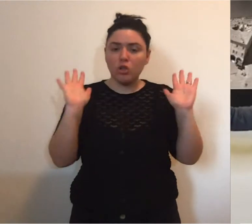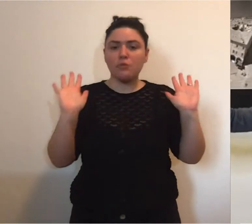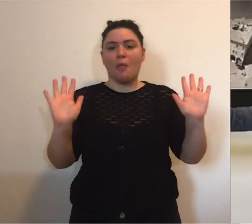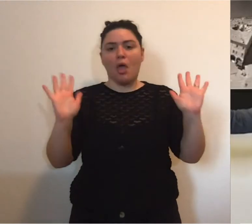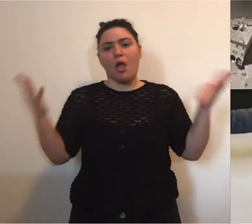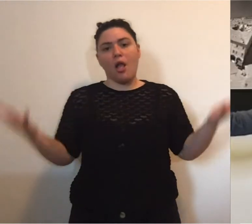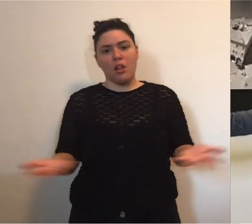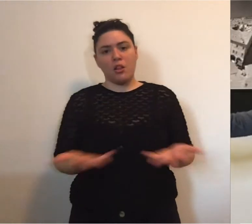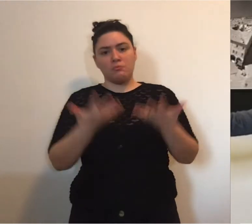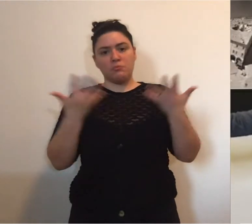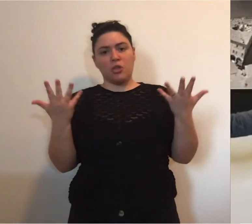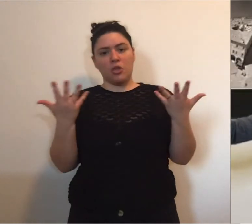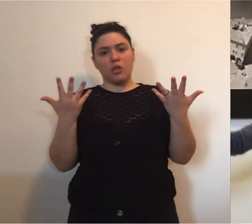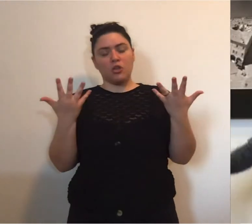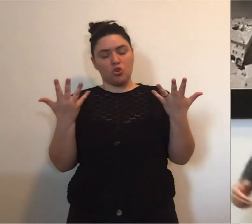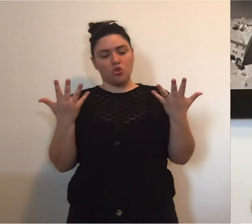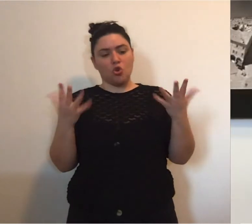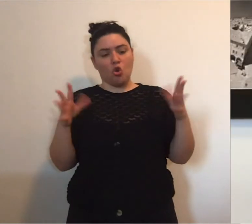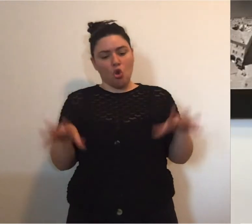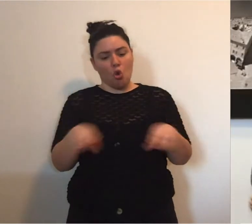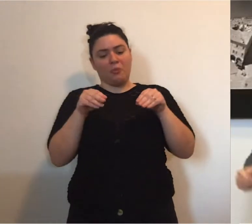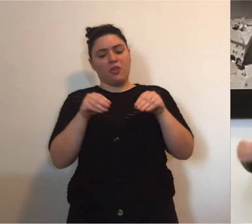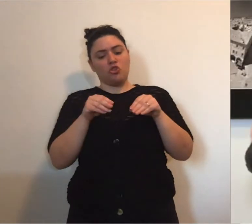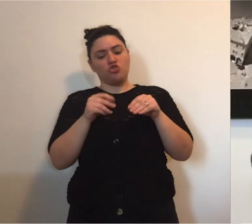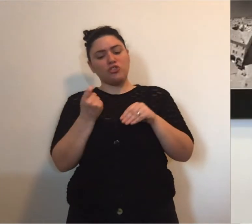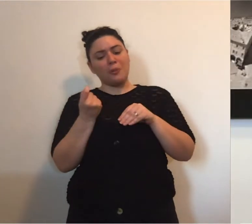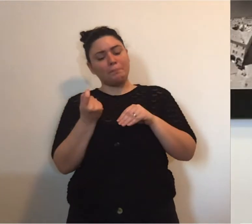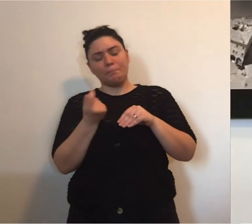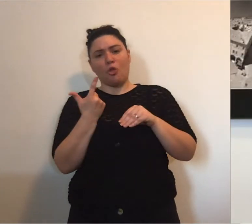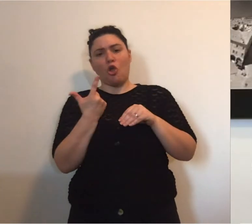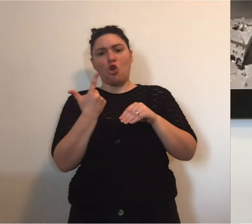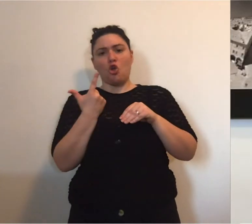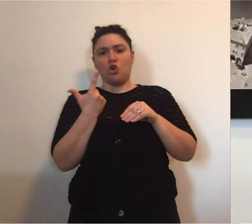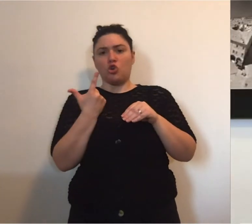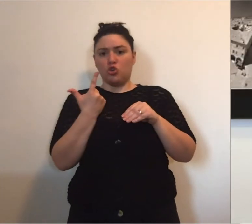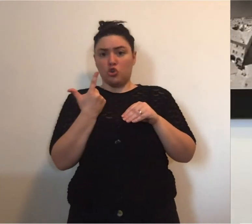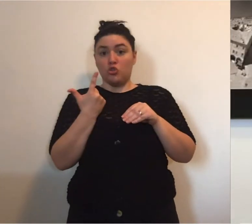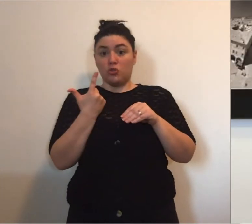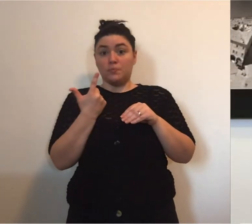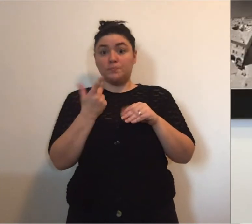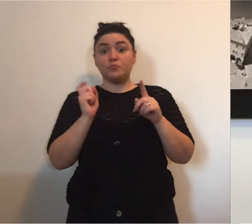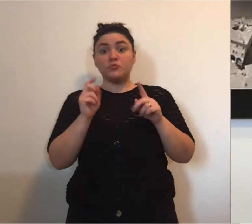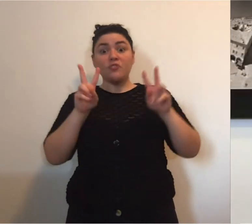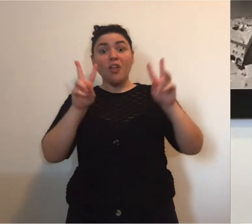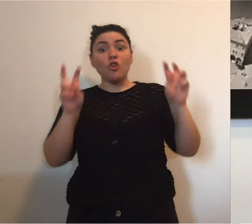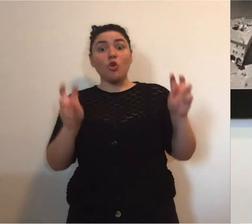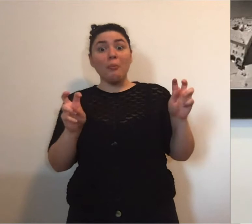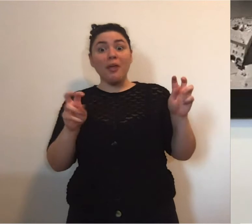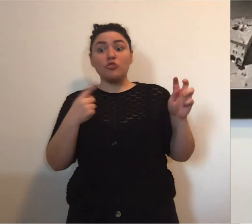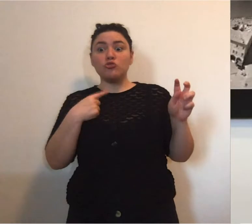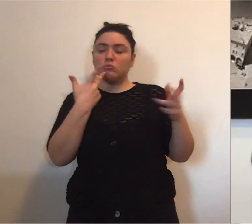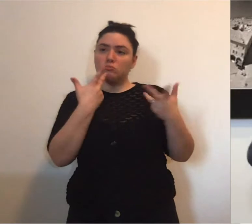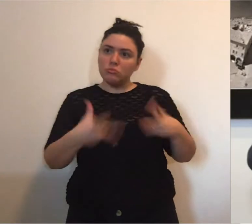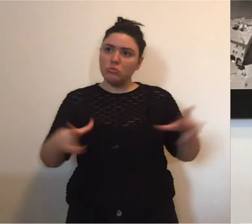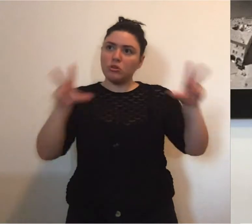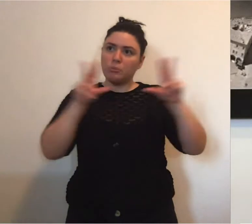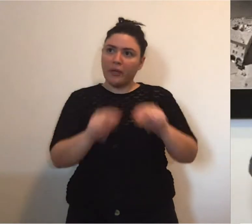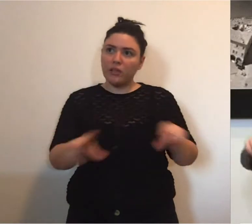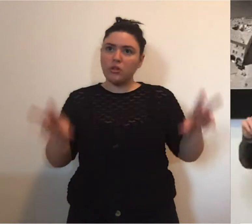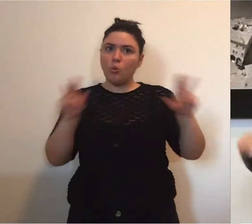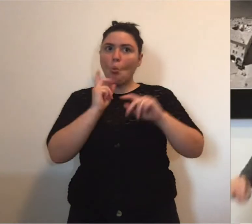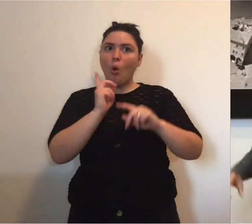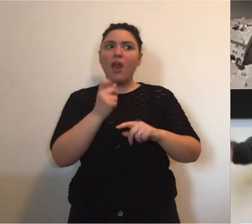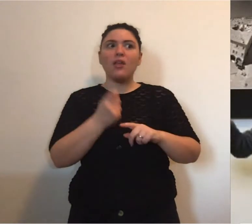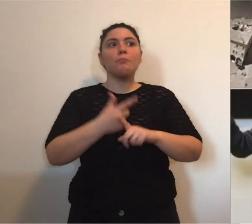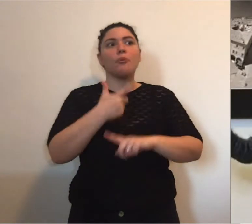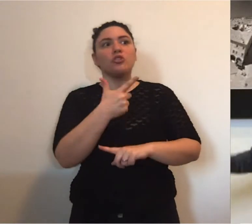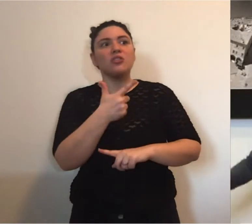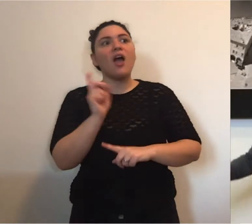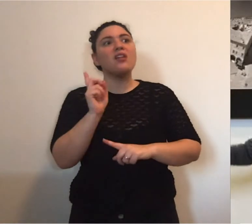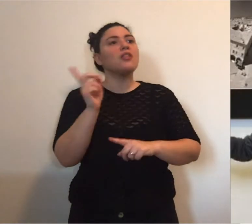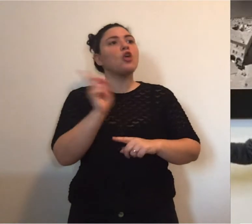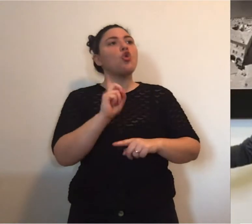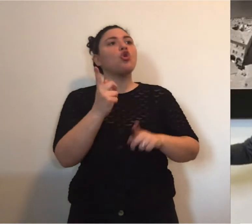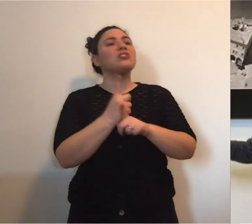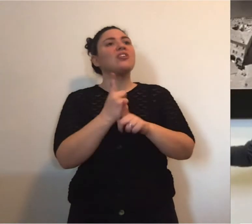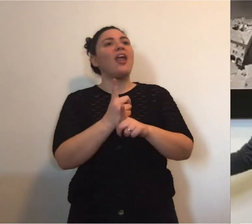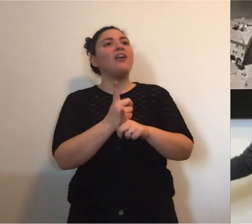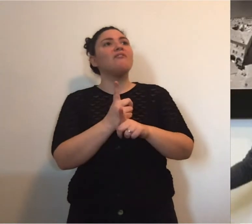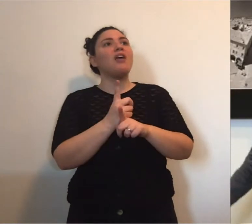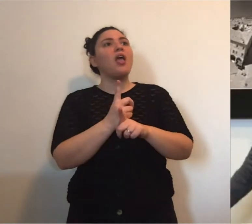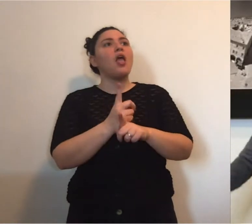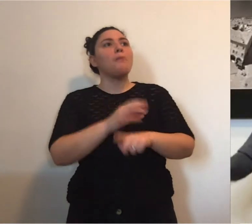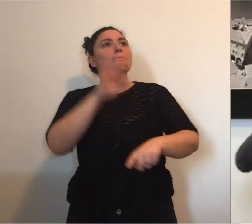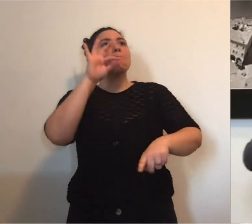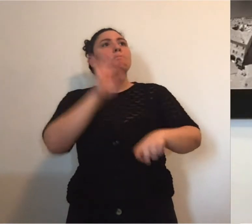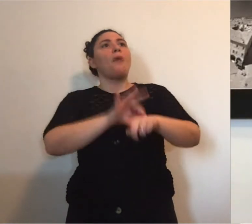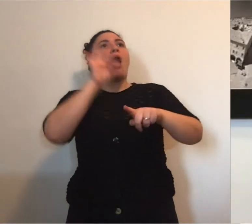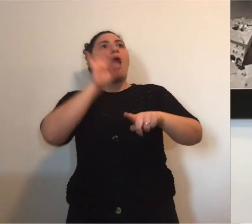'orizzonte, un pezzo di quell'orizzonte perché ribadisco il tempo era quello e rimarrà sempre quello di non ammalarci